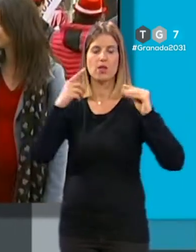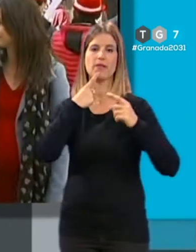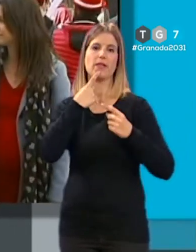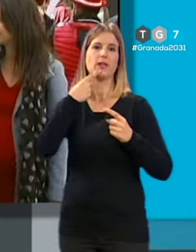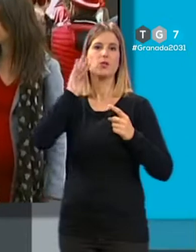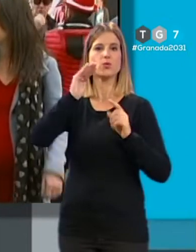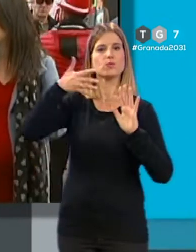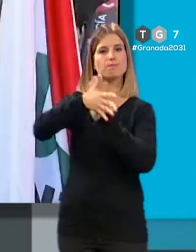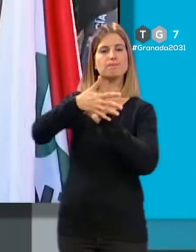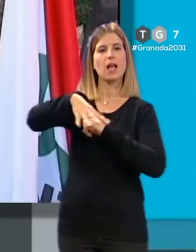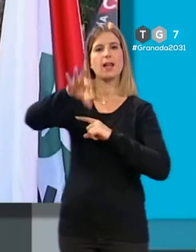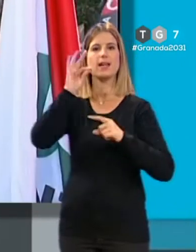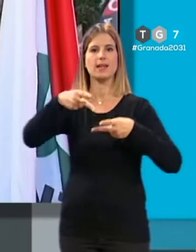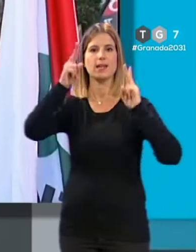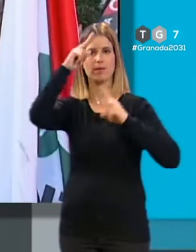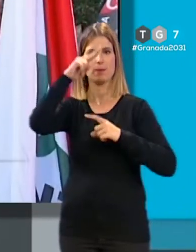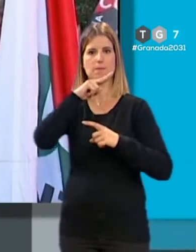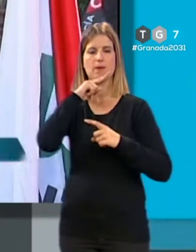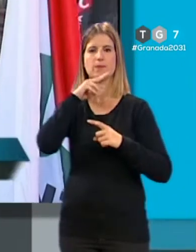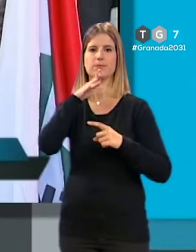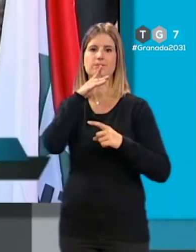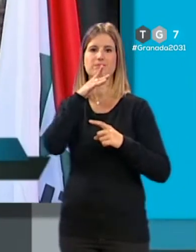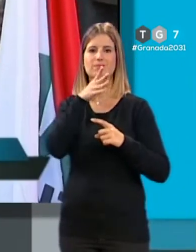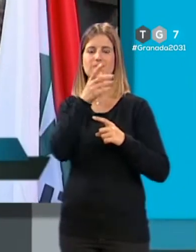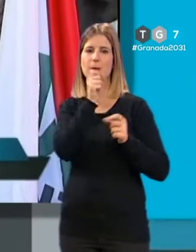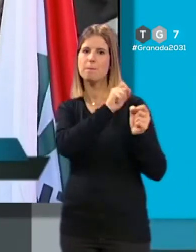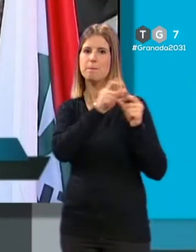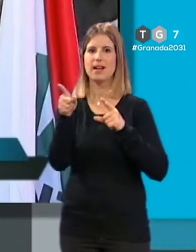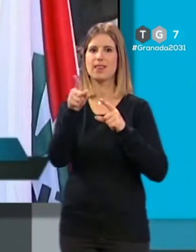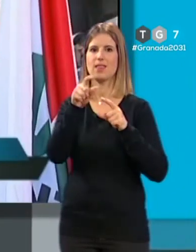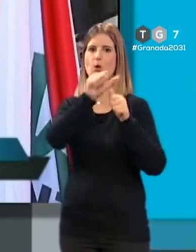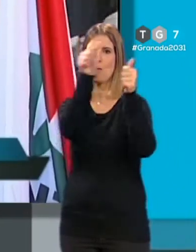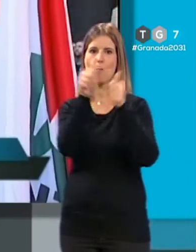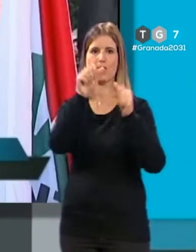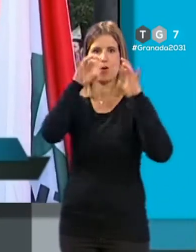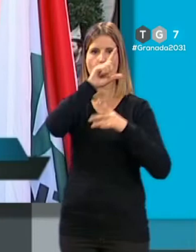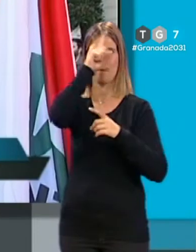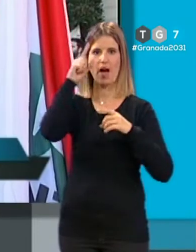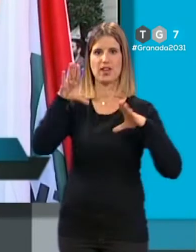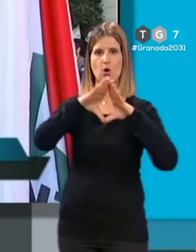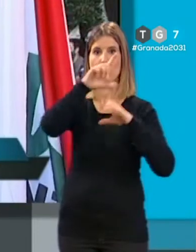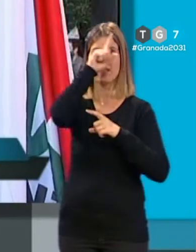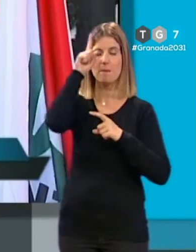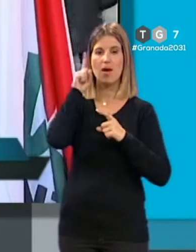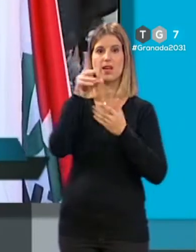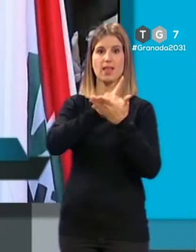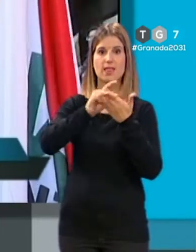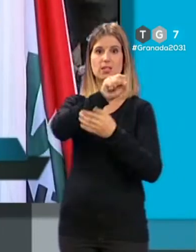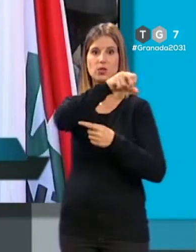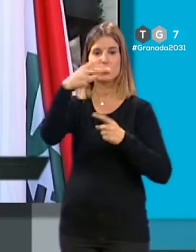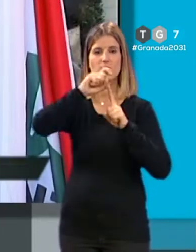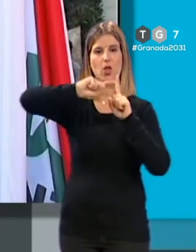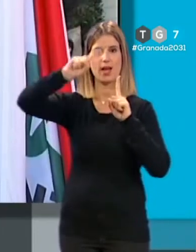argumento de la libre elección de los padres. Vamos hacia un modelo muy parecido al de la Comunidad de Madrid y en la Comunidad de Madrid los datos los resultados las